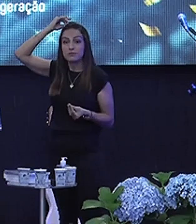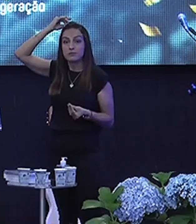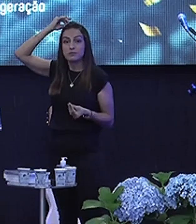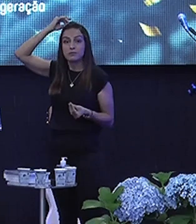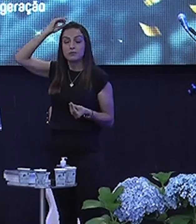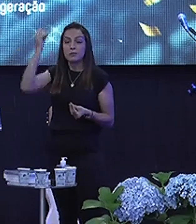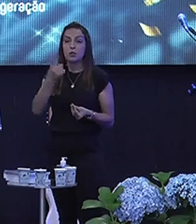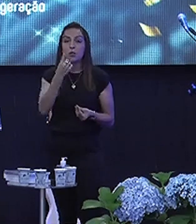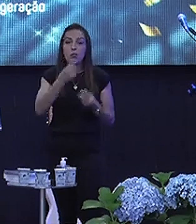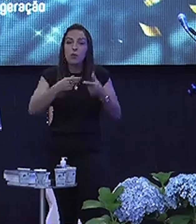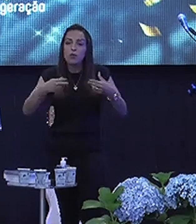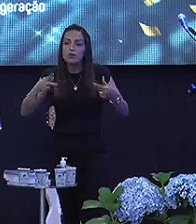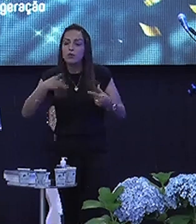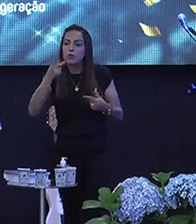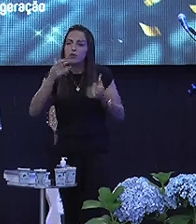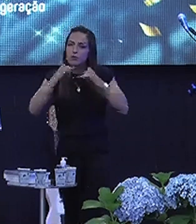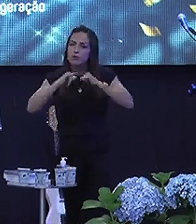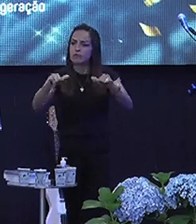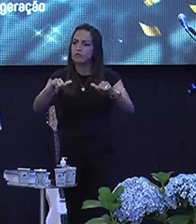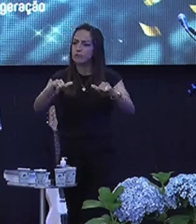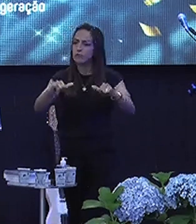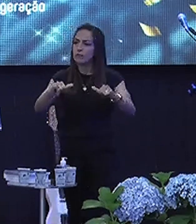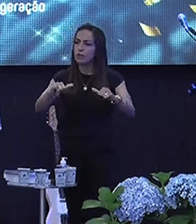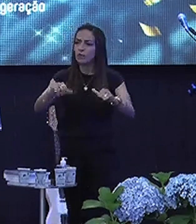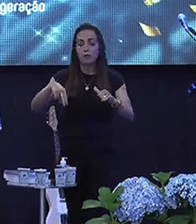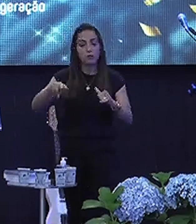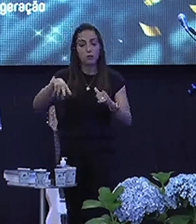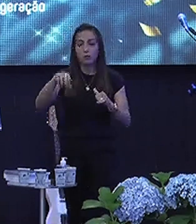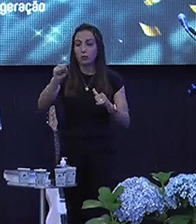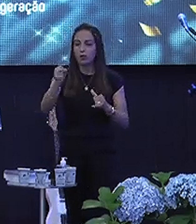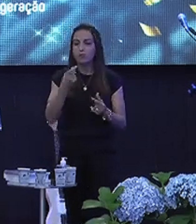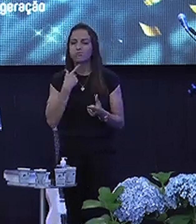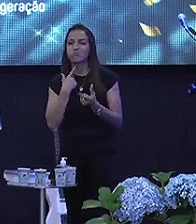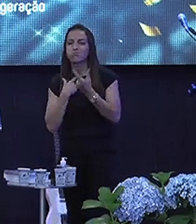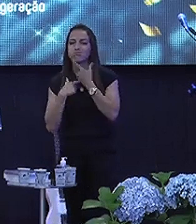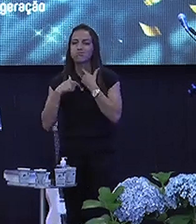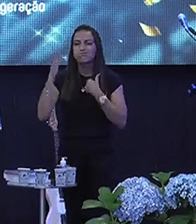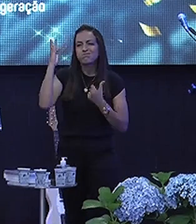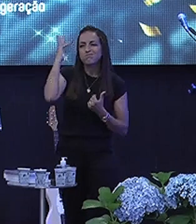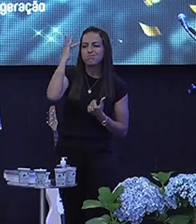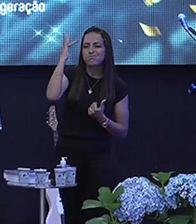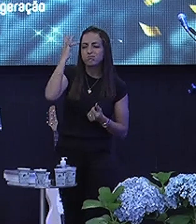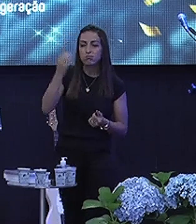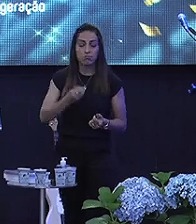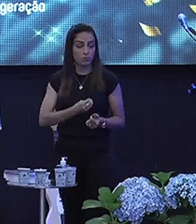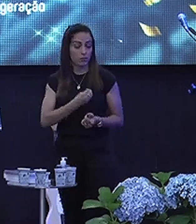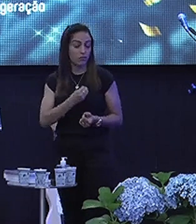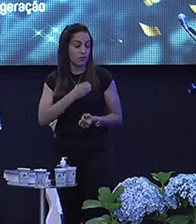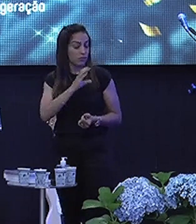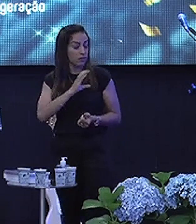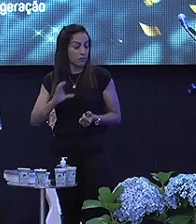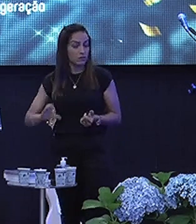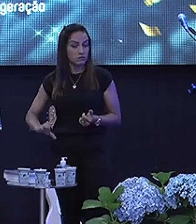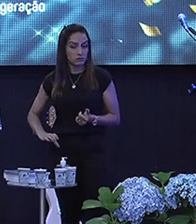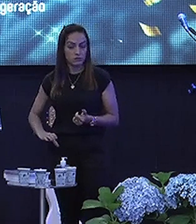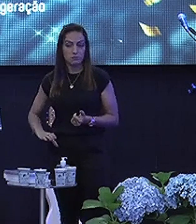Uma coisa eu te falo Ninguém que deseja amadurecer na vida cristã